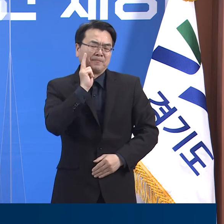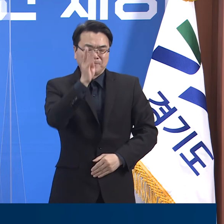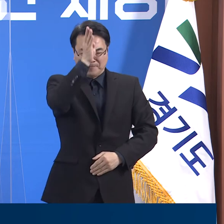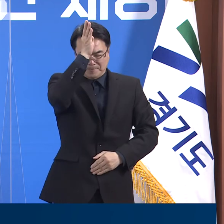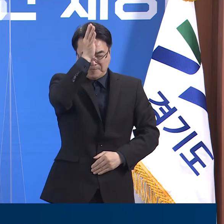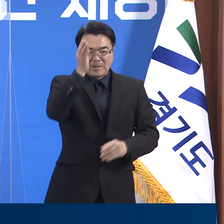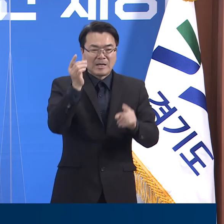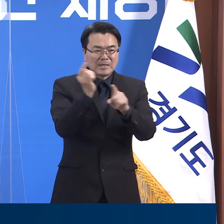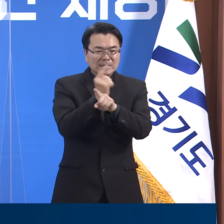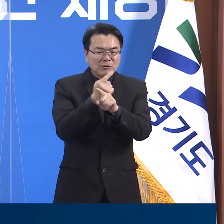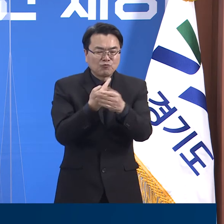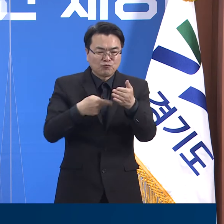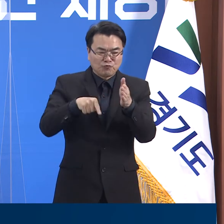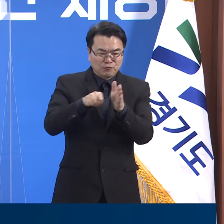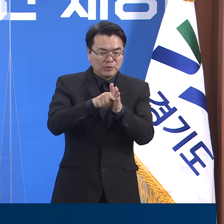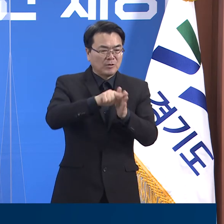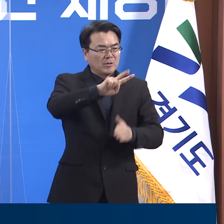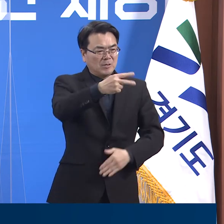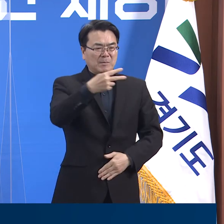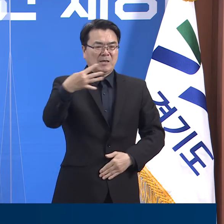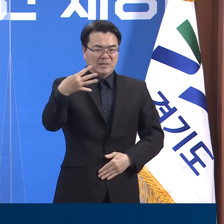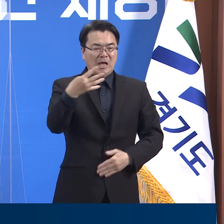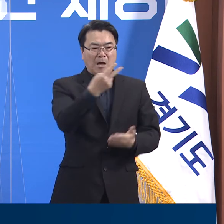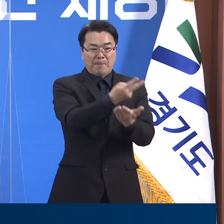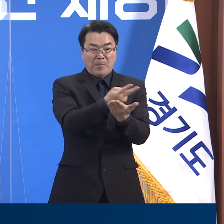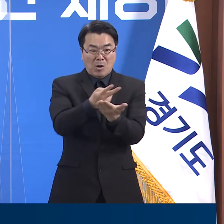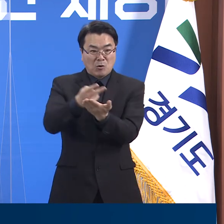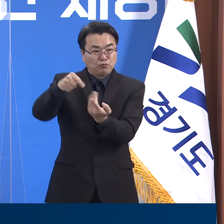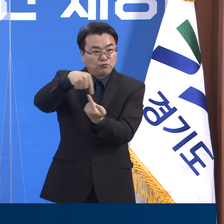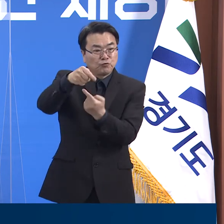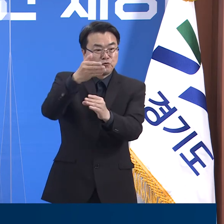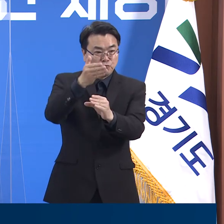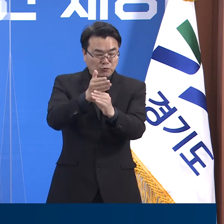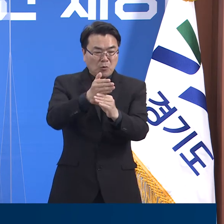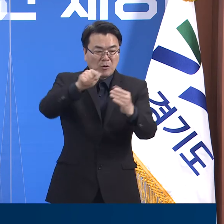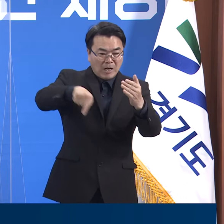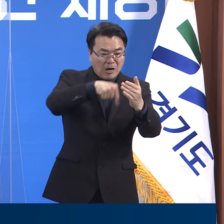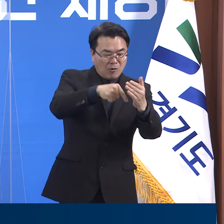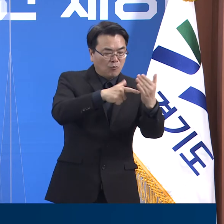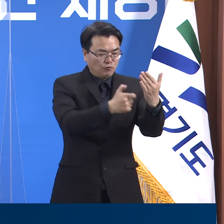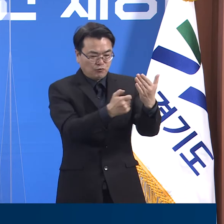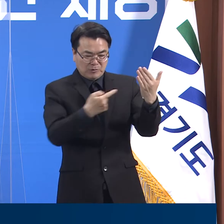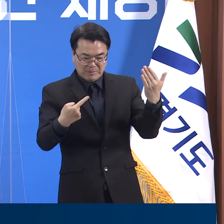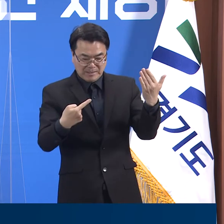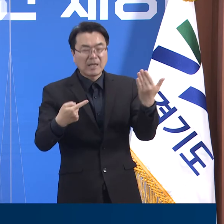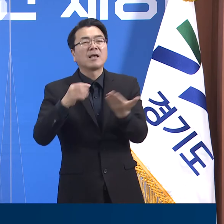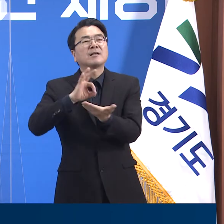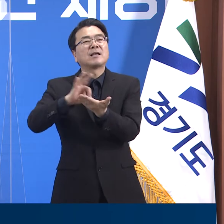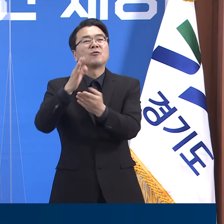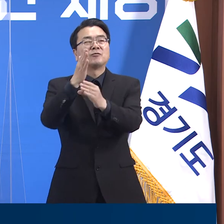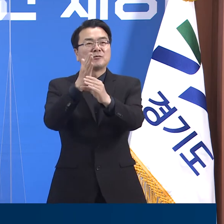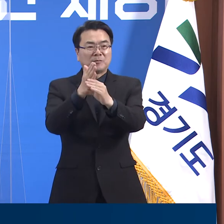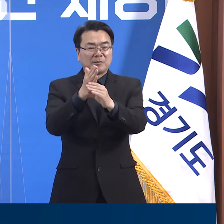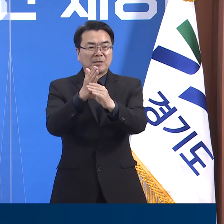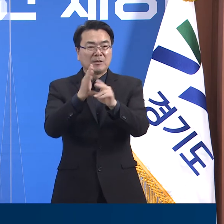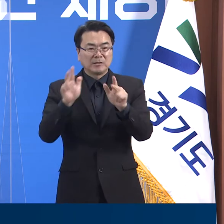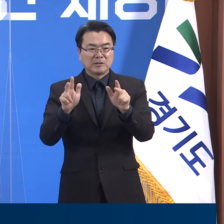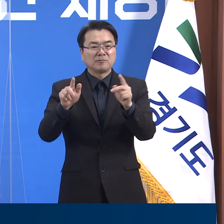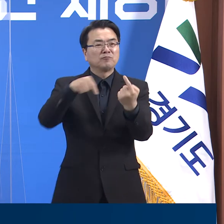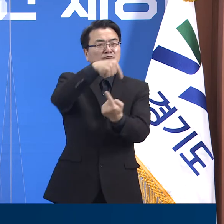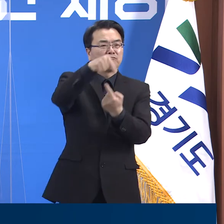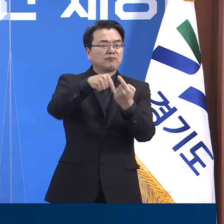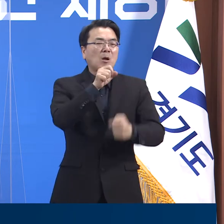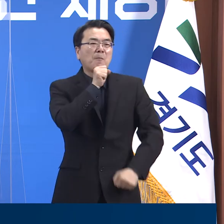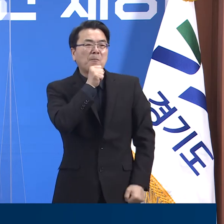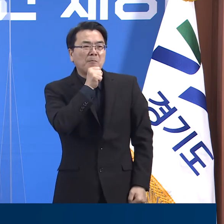치료 병상은 총 204병상을 확보하였으며 이 중 61개를 사용하고 있습니다. 현재 가동률은